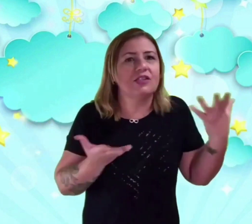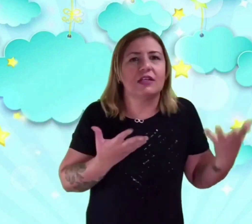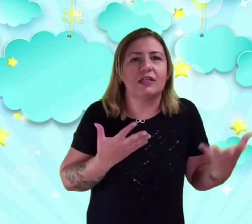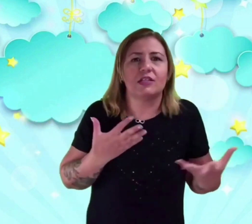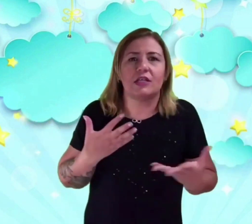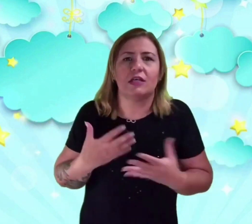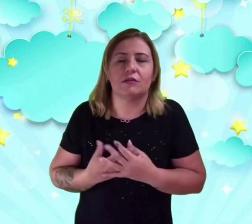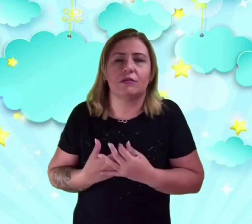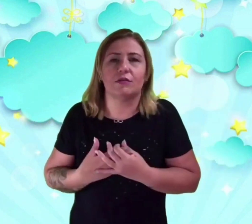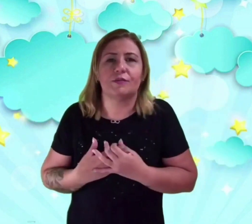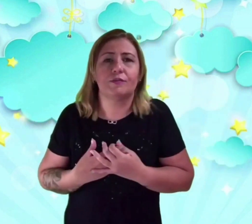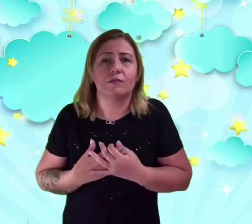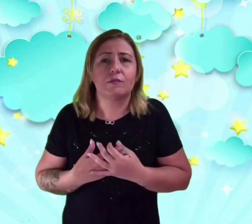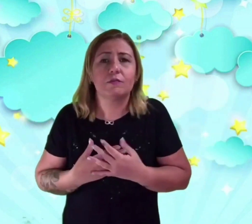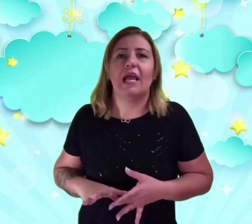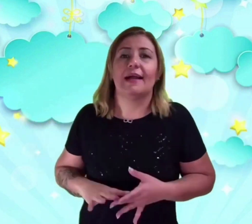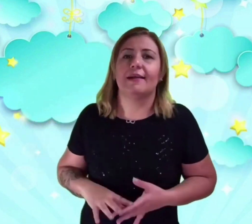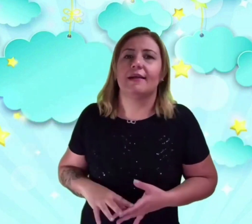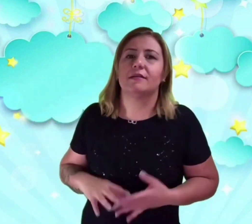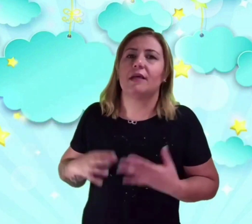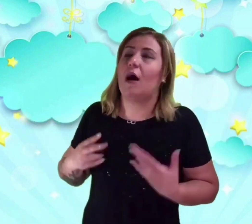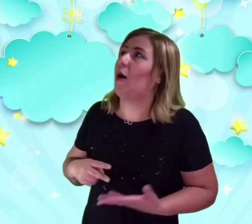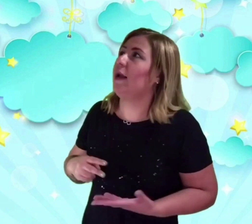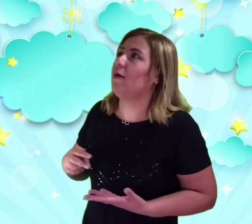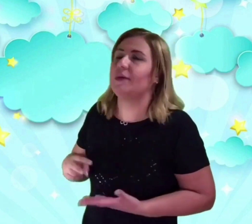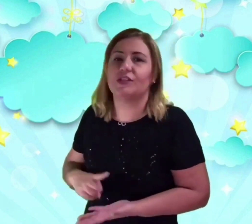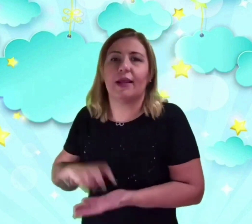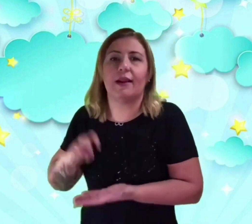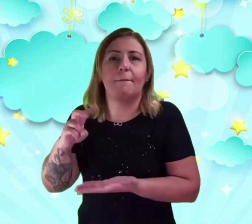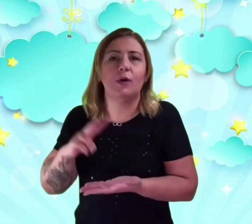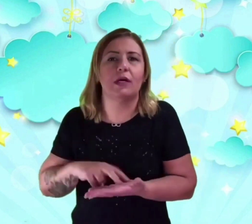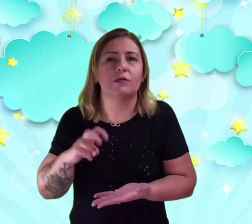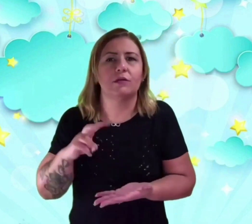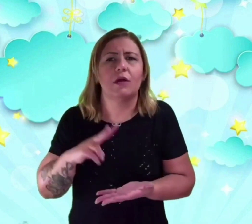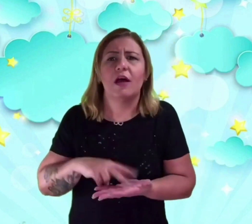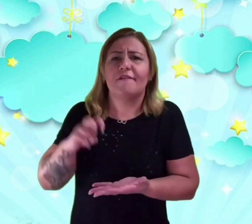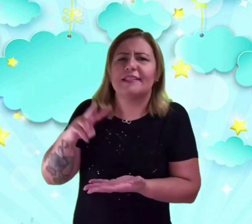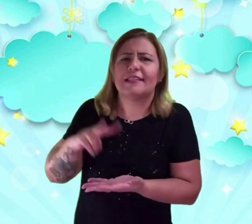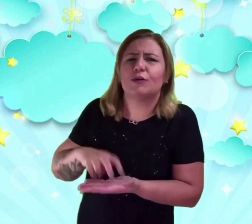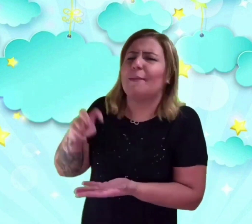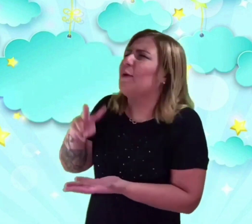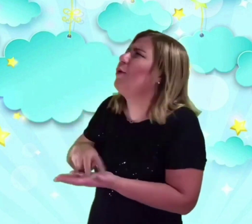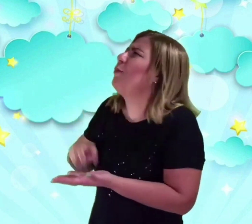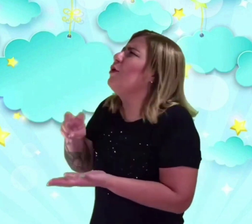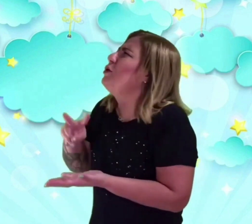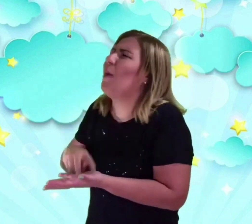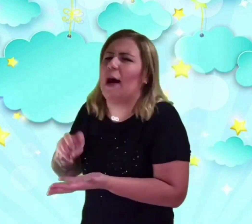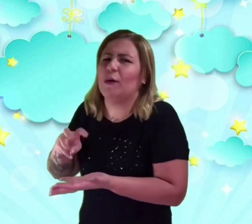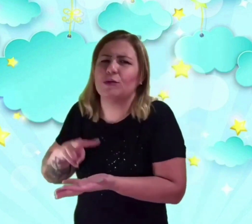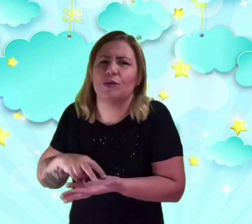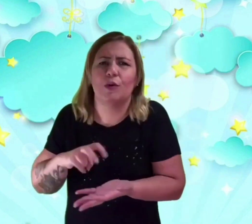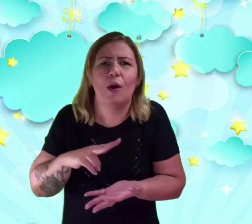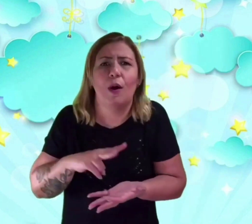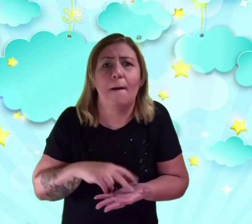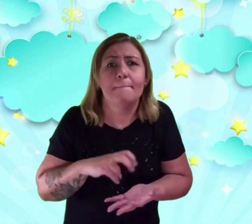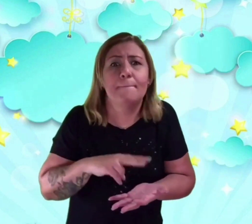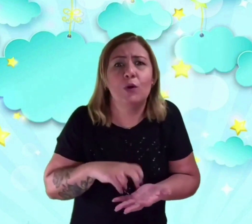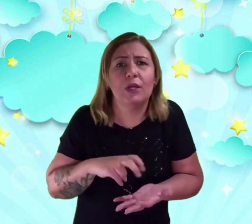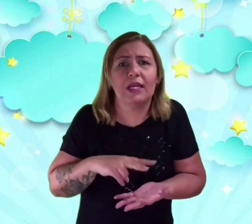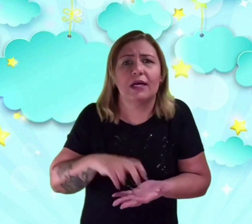as estrelas chegando. A criança olha uma estrela pulando, fazendo um barulho muito alto. Pula